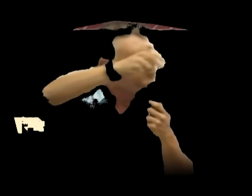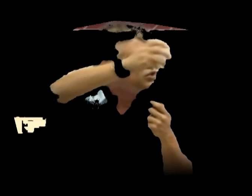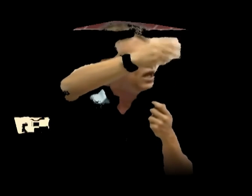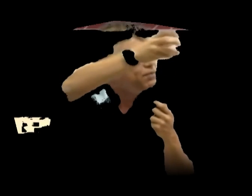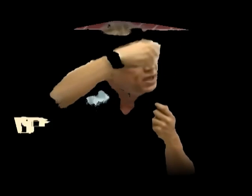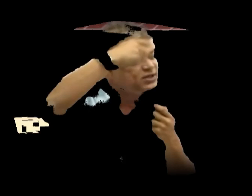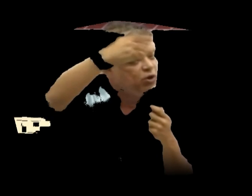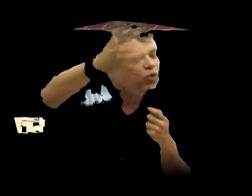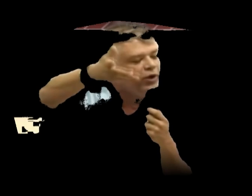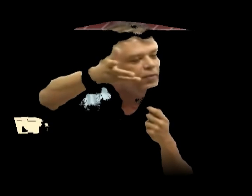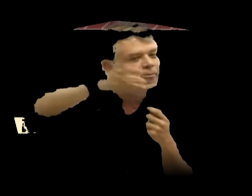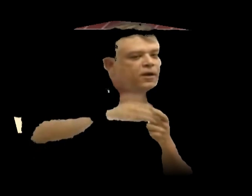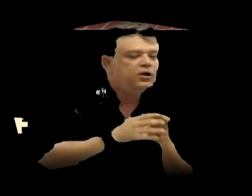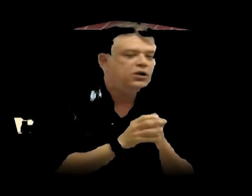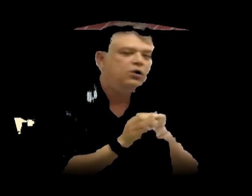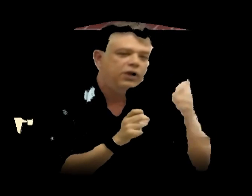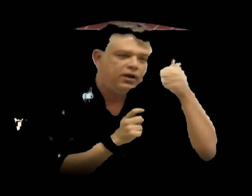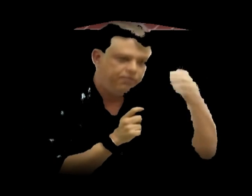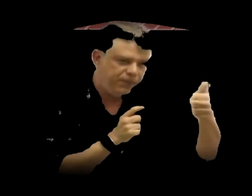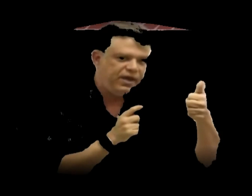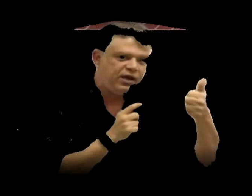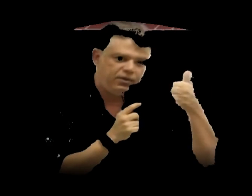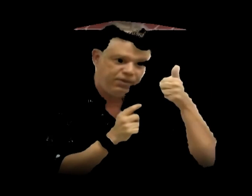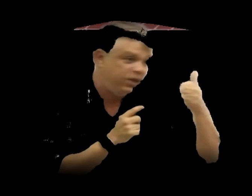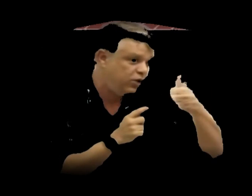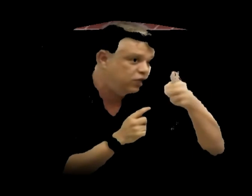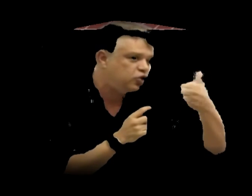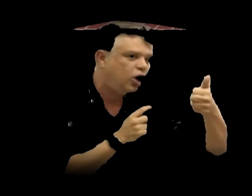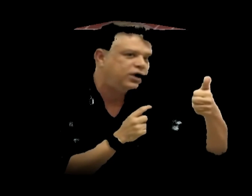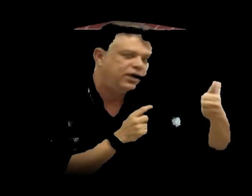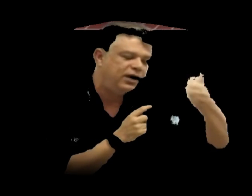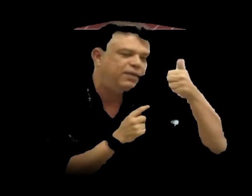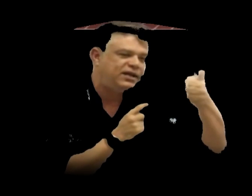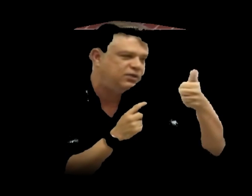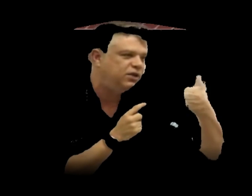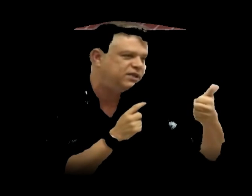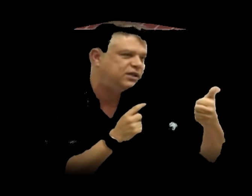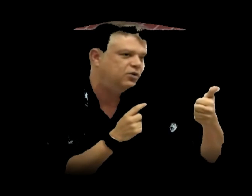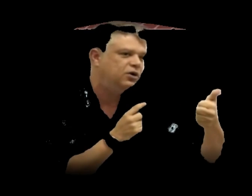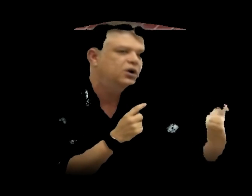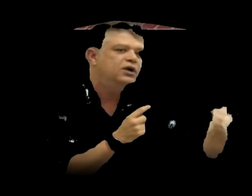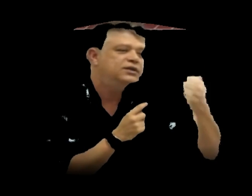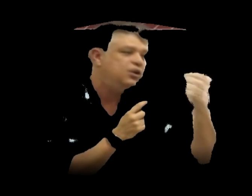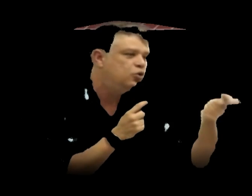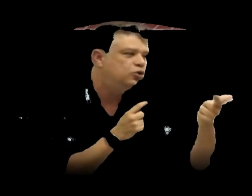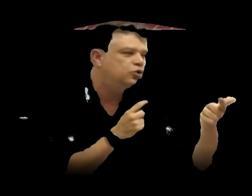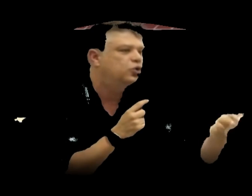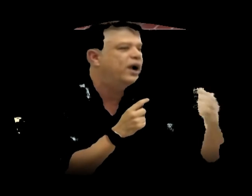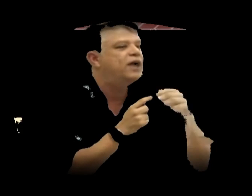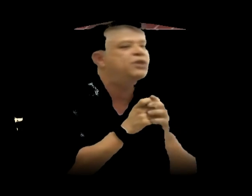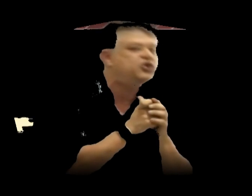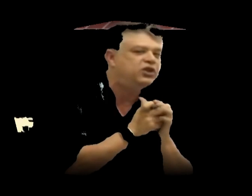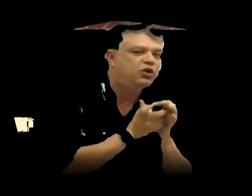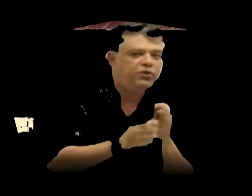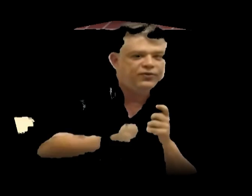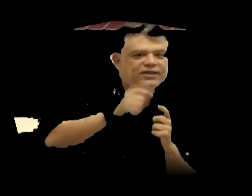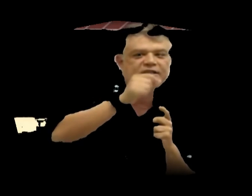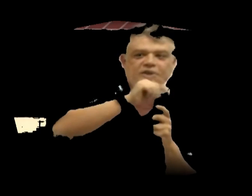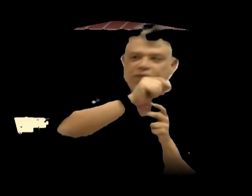gostar e pensa como eu. Então, primeiro grande choque é a liberação da emissão. Segundo, não é emitir como eu fazia no meu